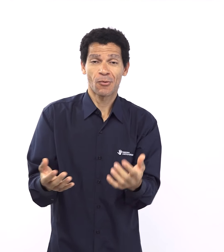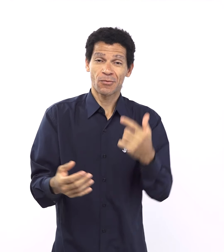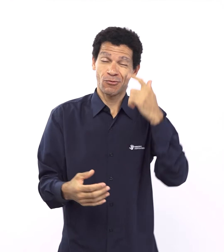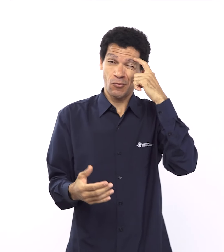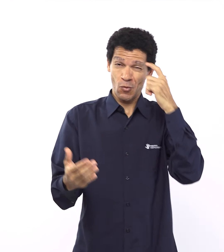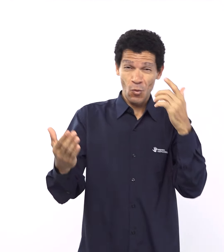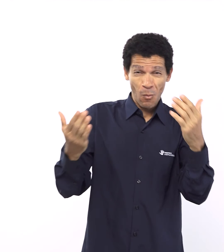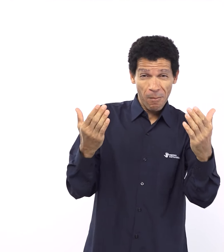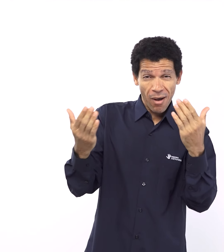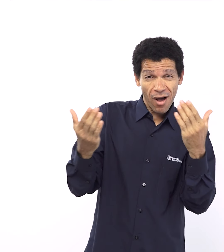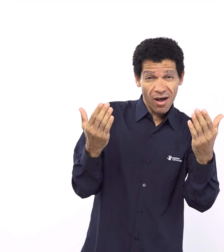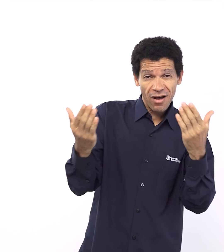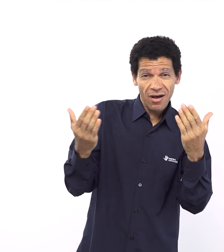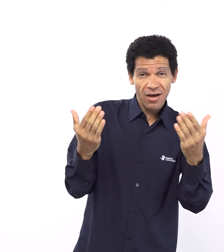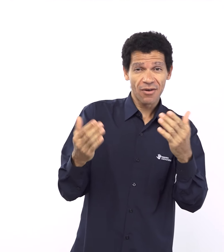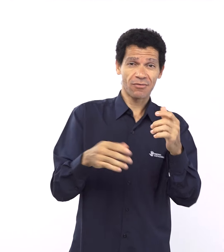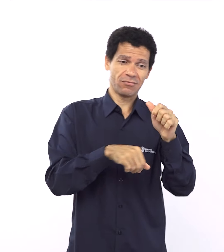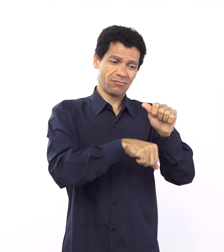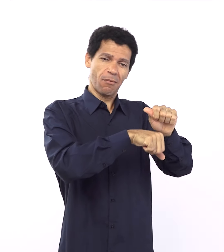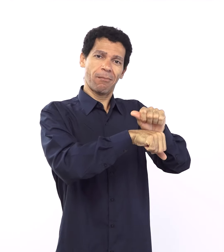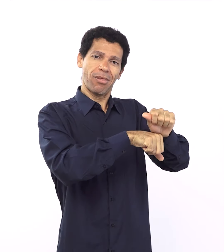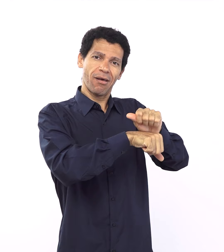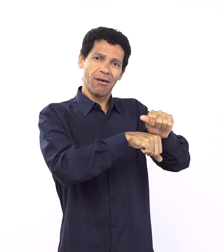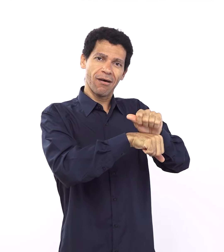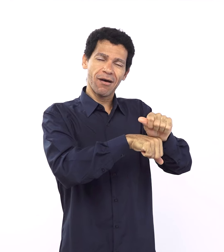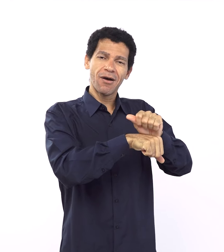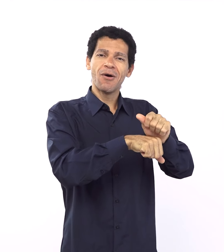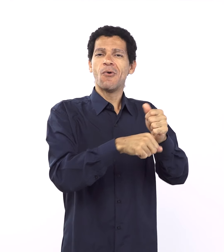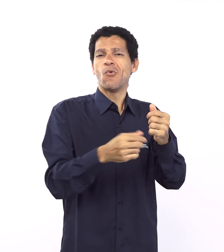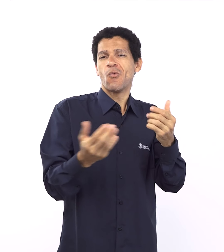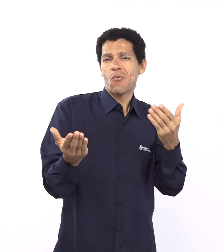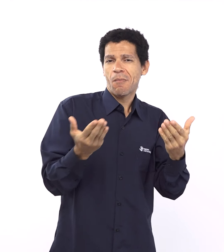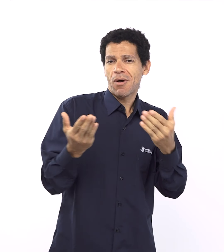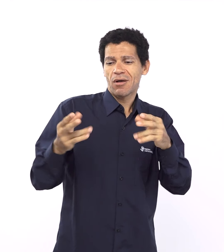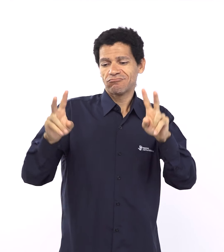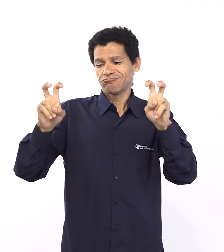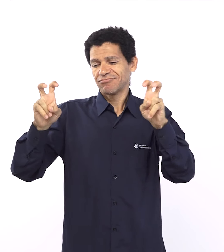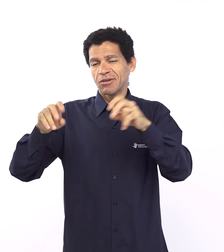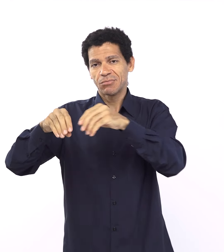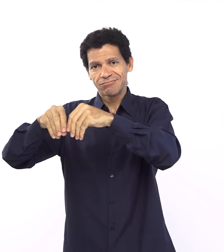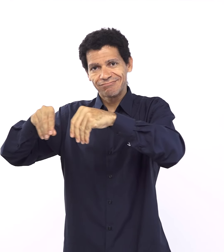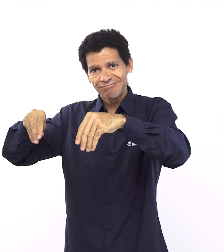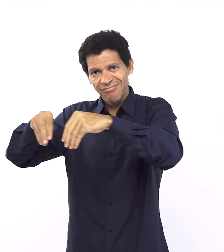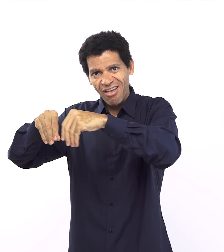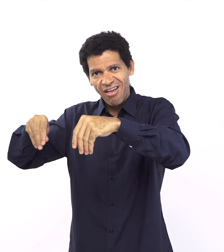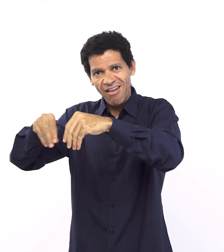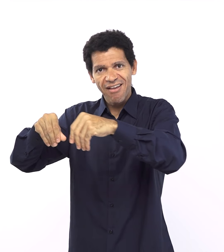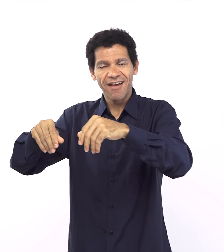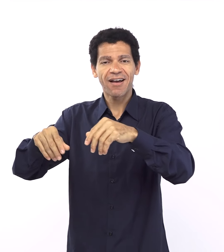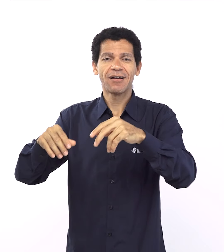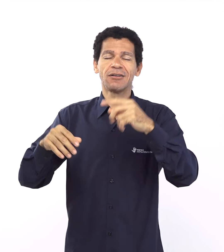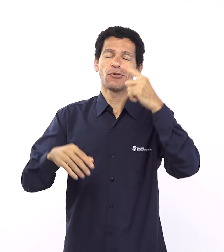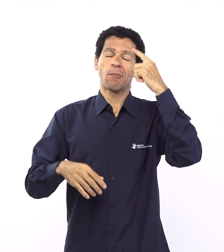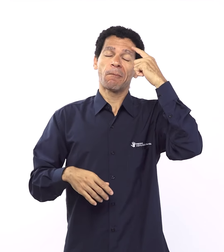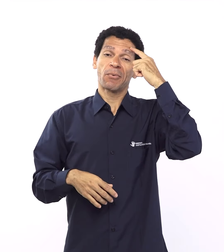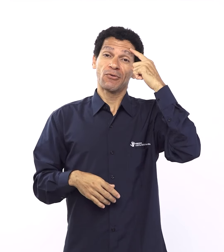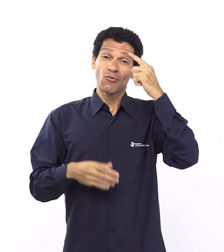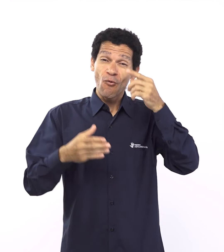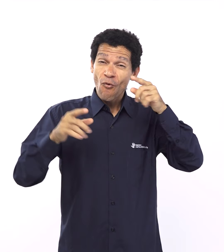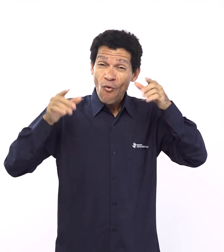não está centrada em Abraão como o ponto final das coisas, ele é um meio praquilo que Deus quer